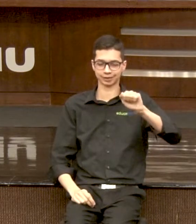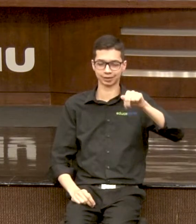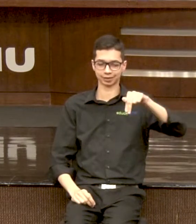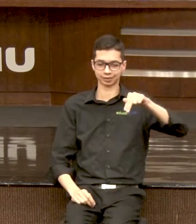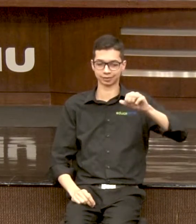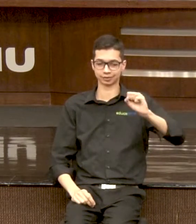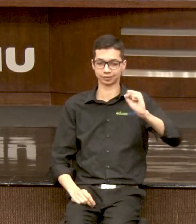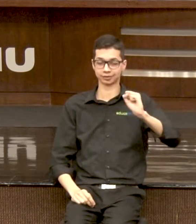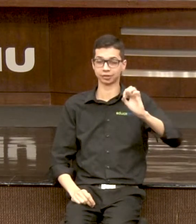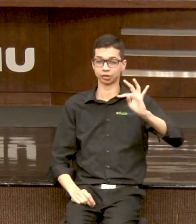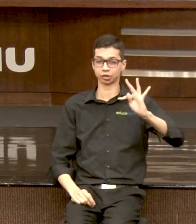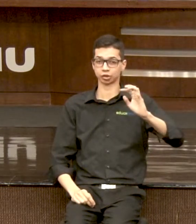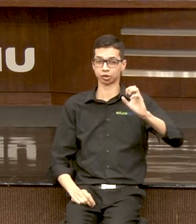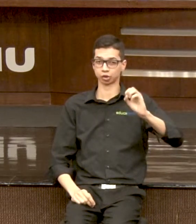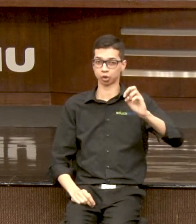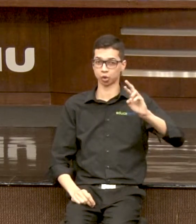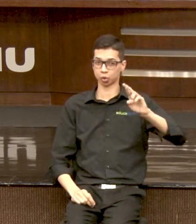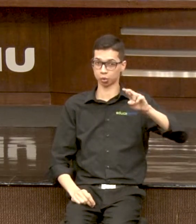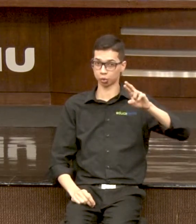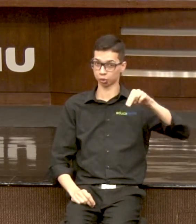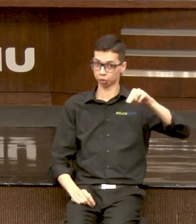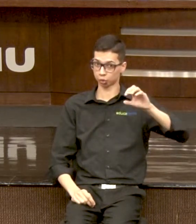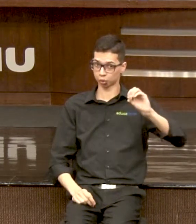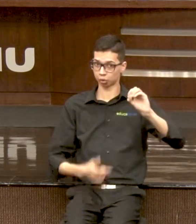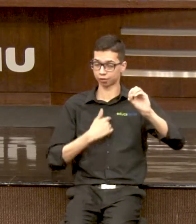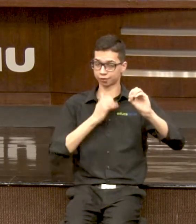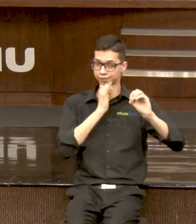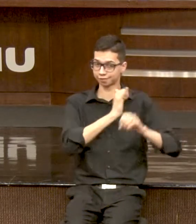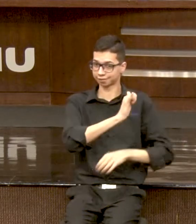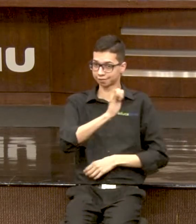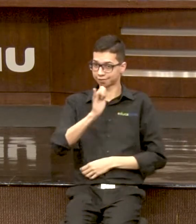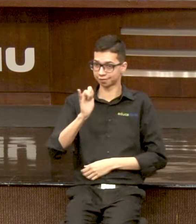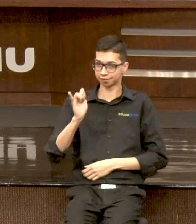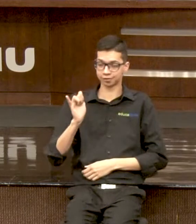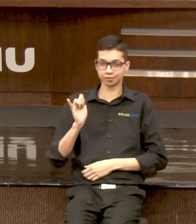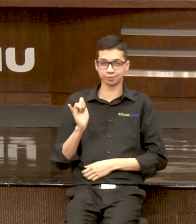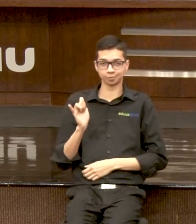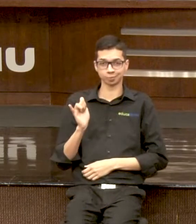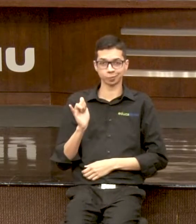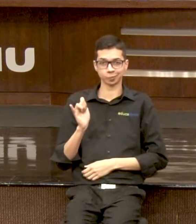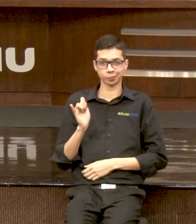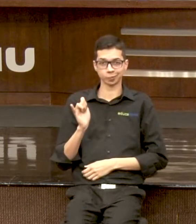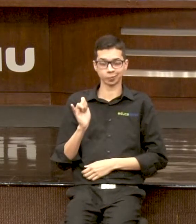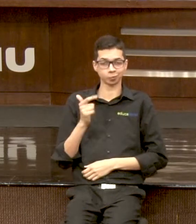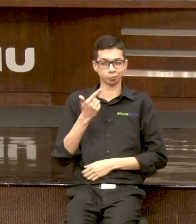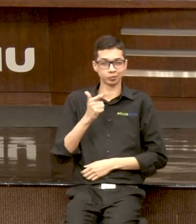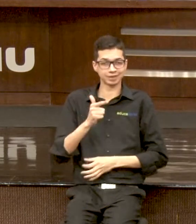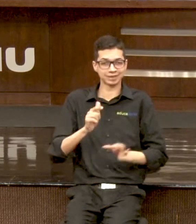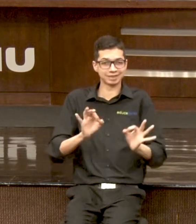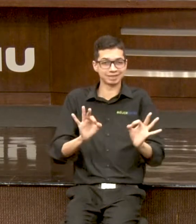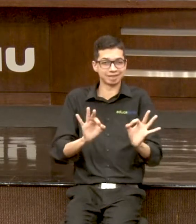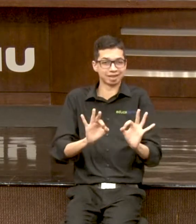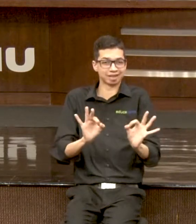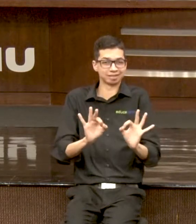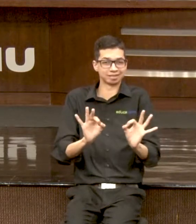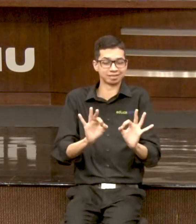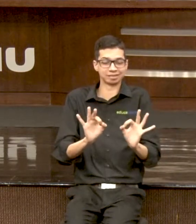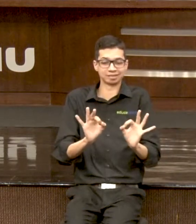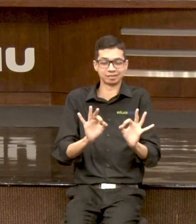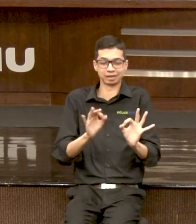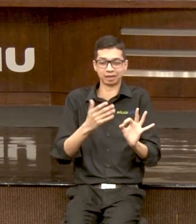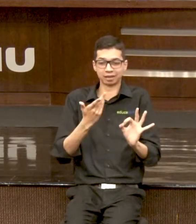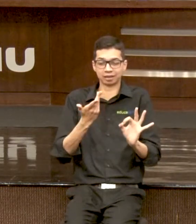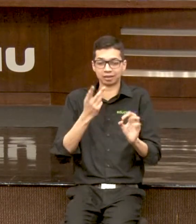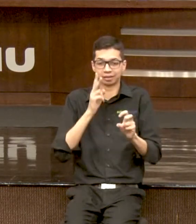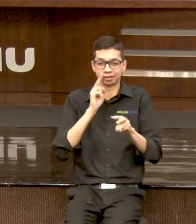eu vou falar uma coisa para vocês assim, não existe marcador biológico.